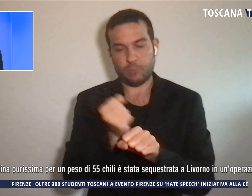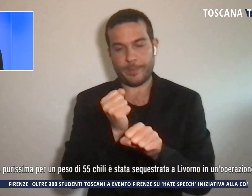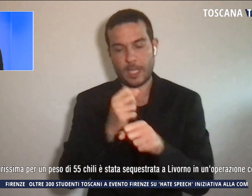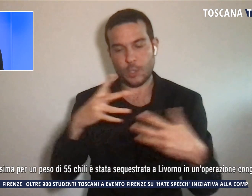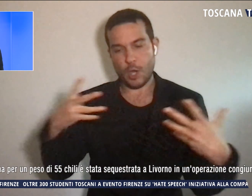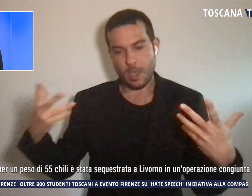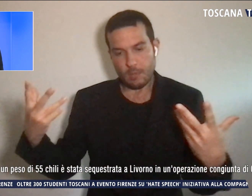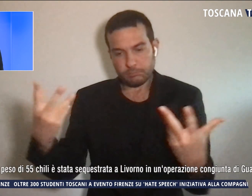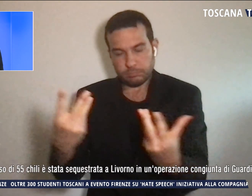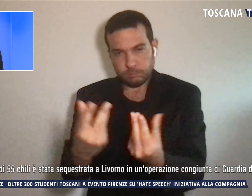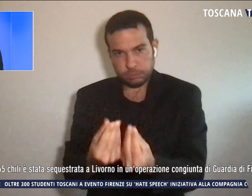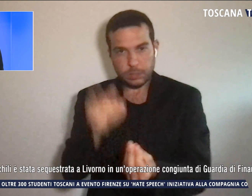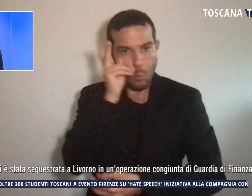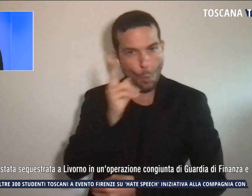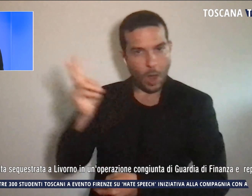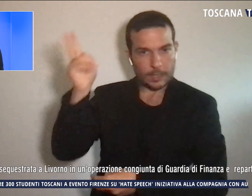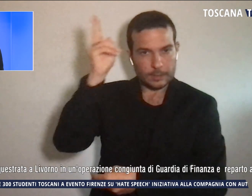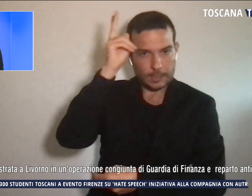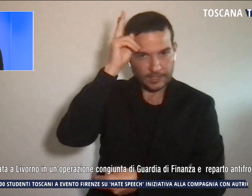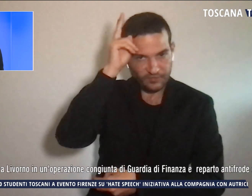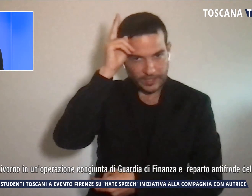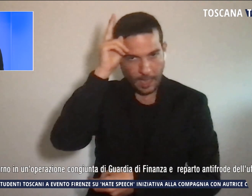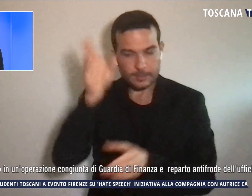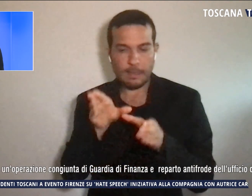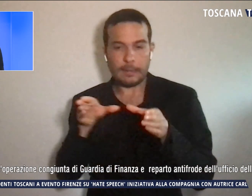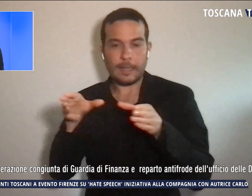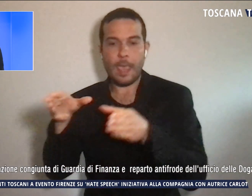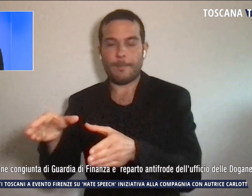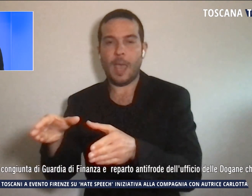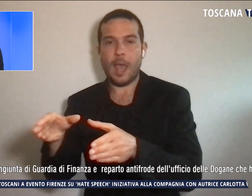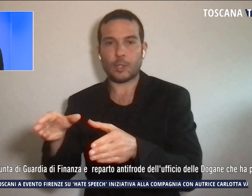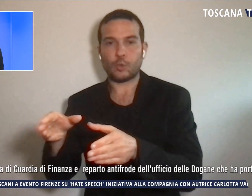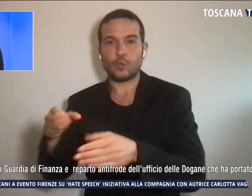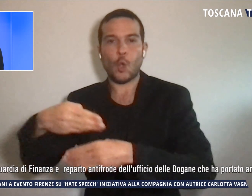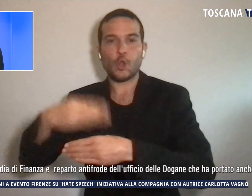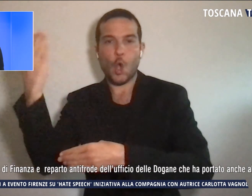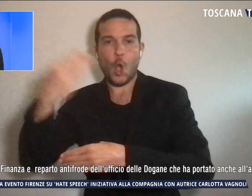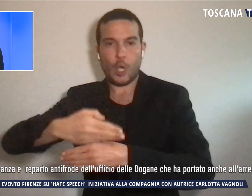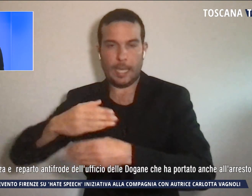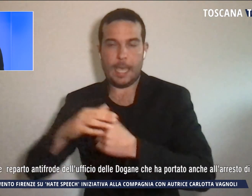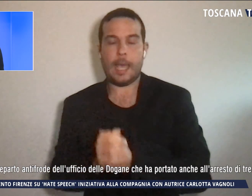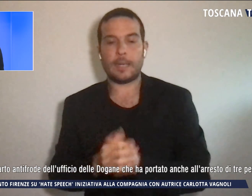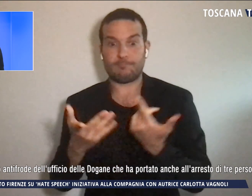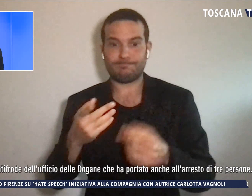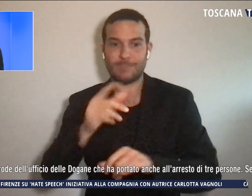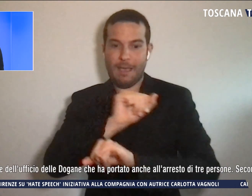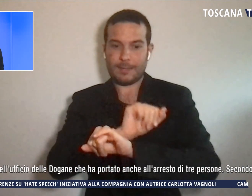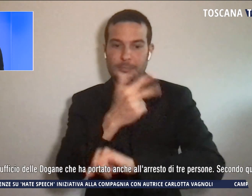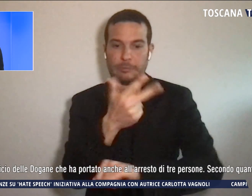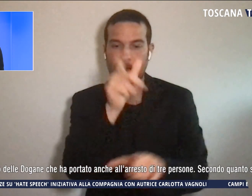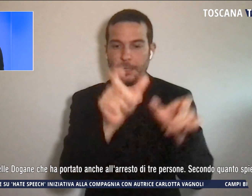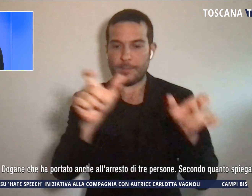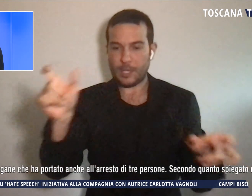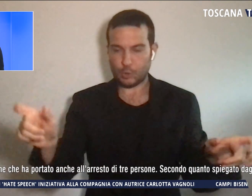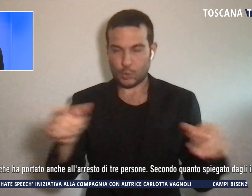guardia di finanza e reparto antifrode delle Dogani. Che ha portato anche all'arresto di tre persone. Secondo quanto spiegato degli